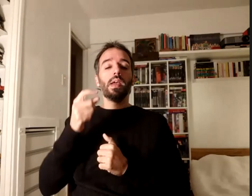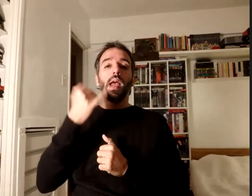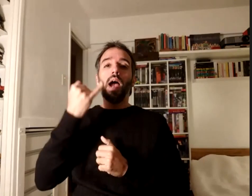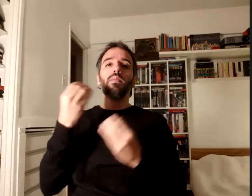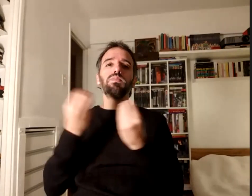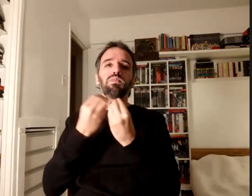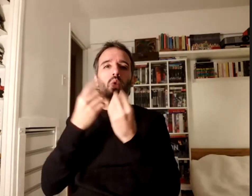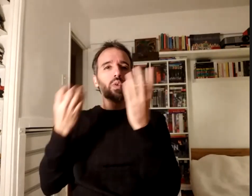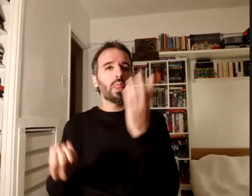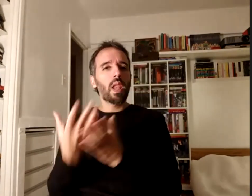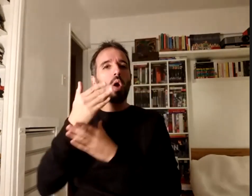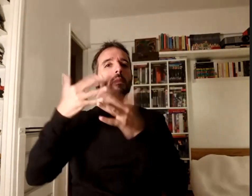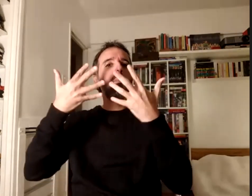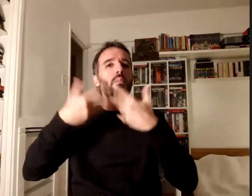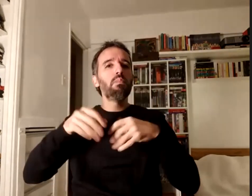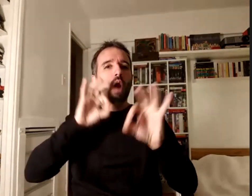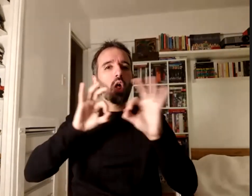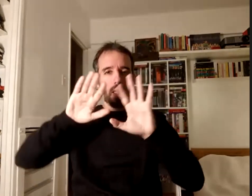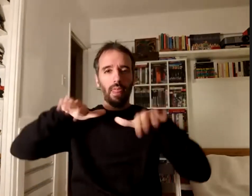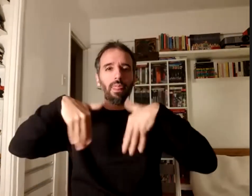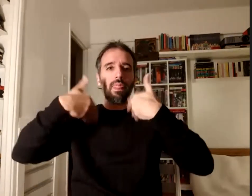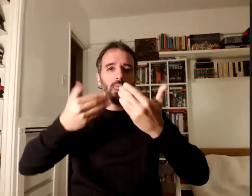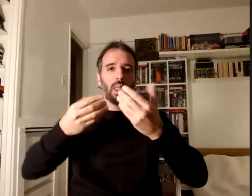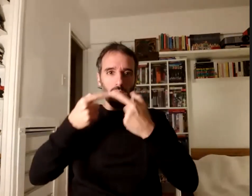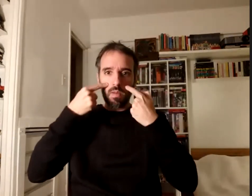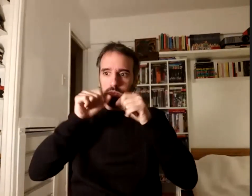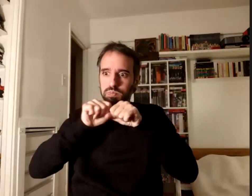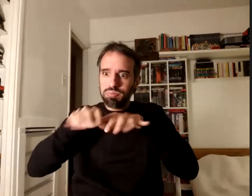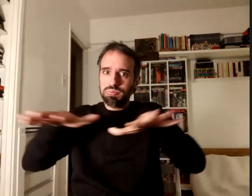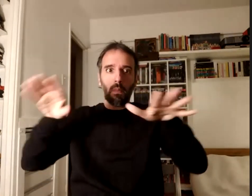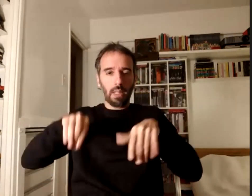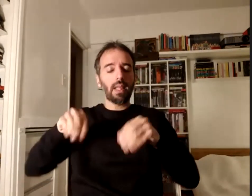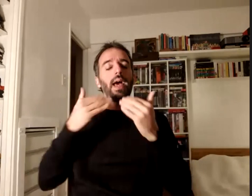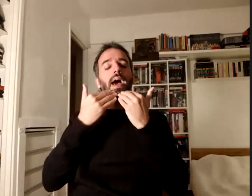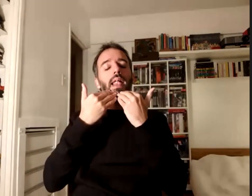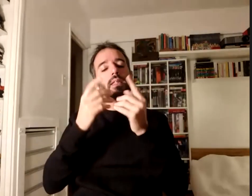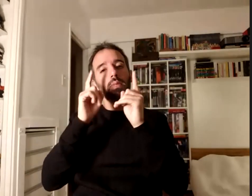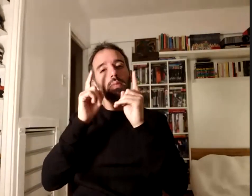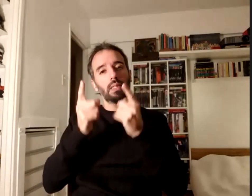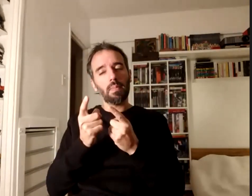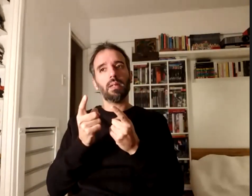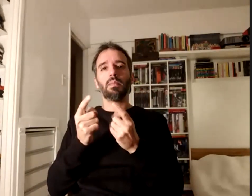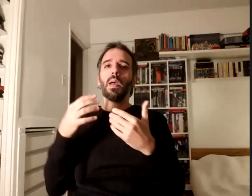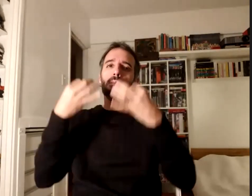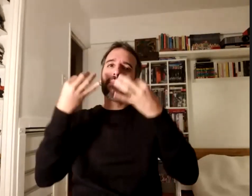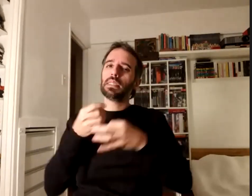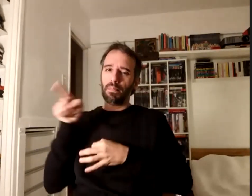después desarrollamos estos módulos así que nuestro agradecimiento y nuestro efecto es muy especial para ellos la primera